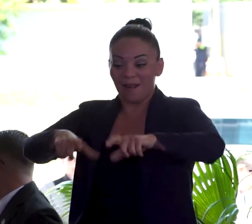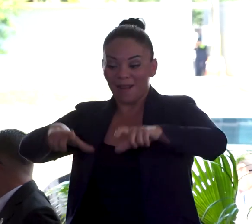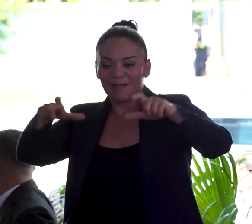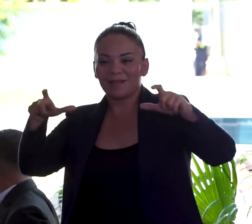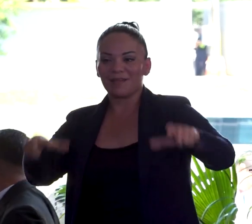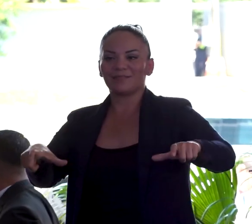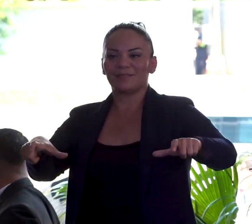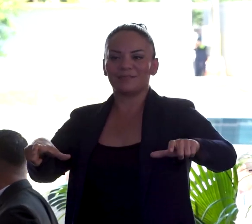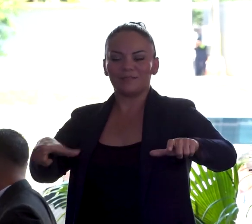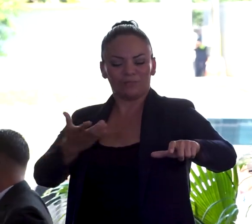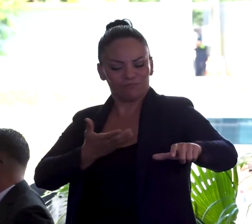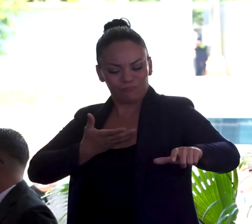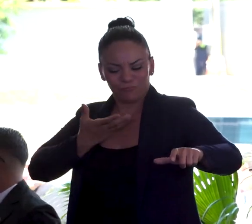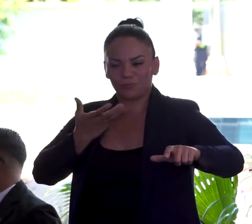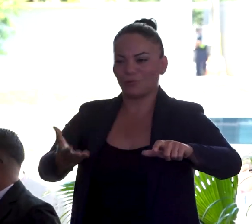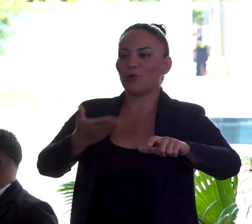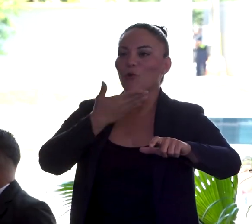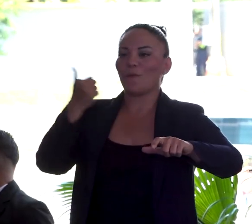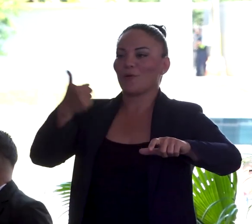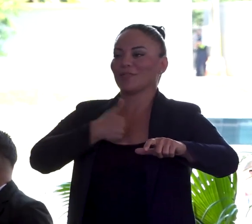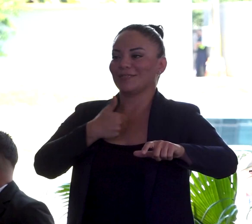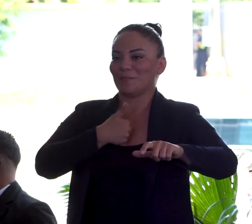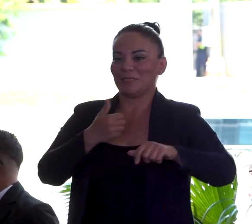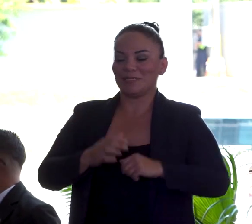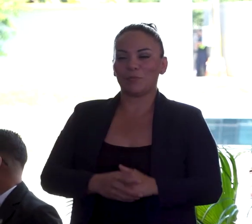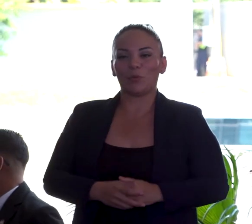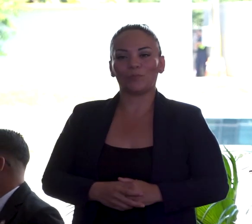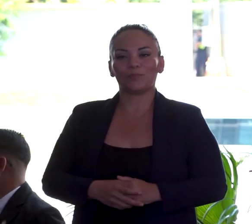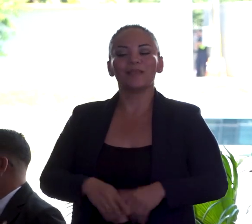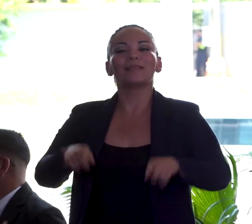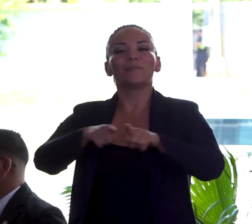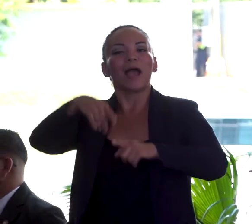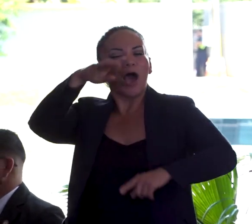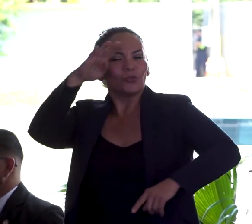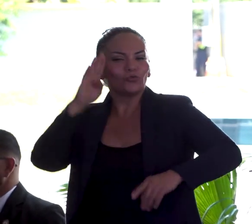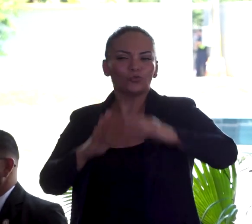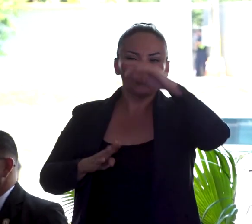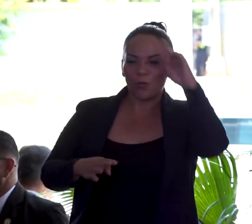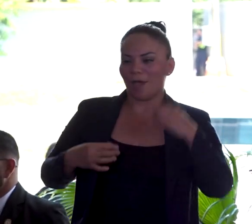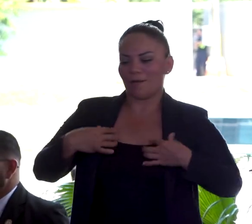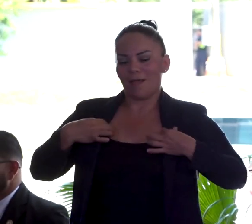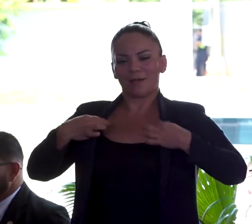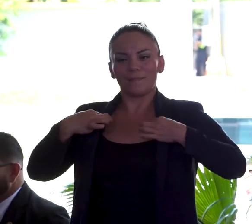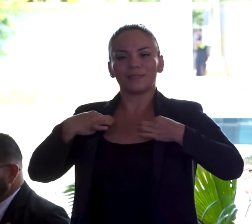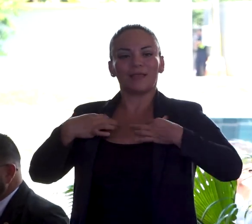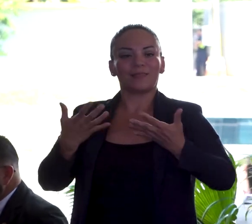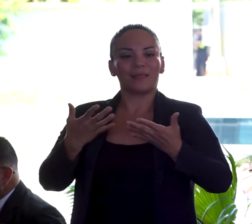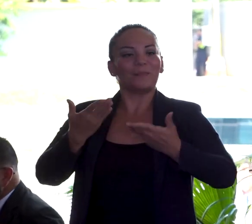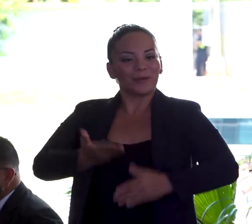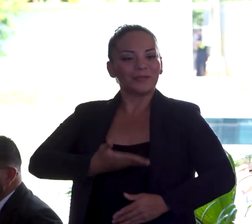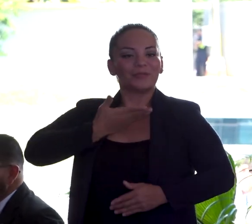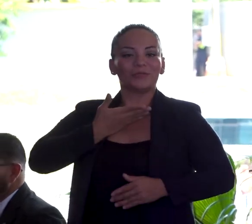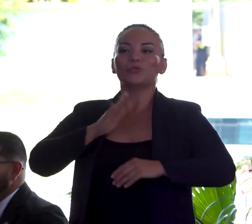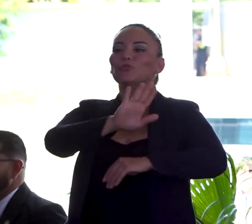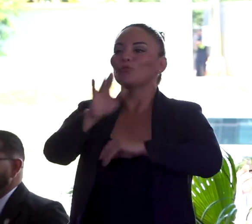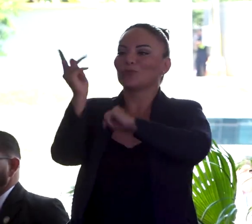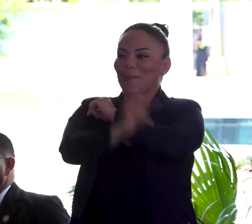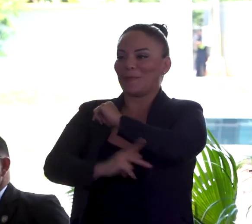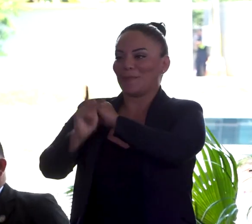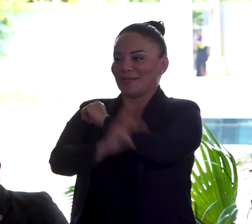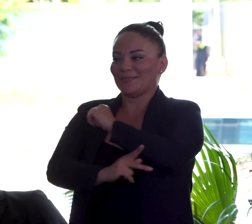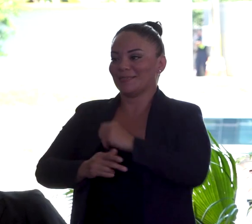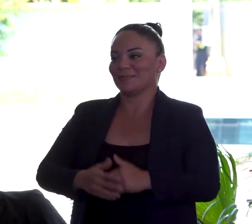lo mejor de sí mismas y a sudar la camiseta para orgullocer a sus países.